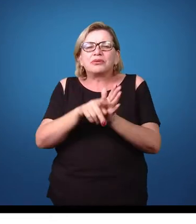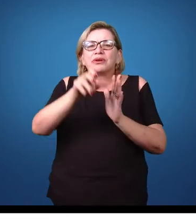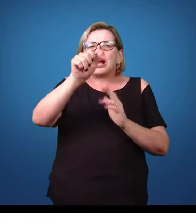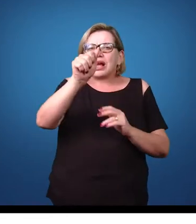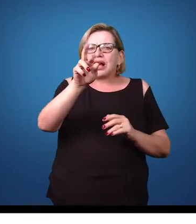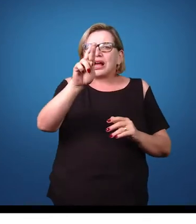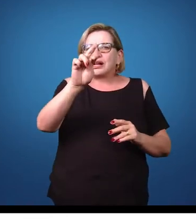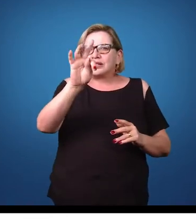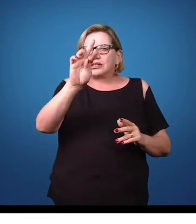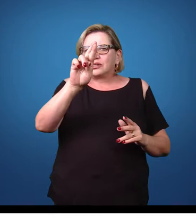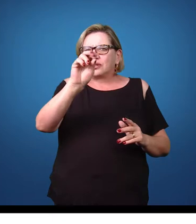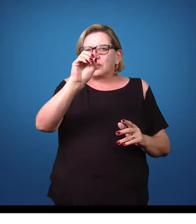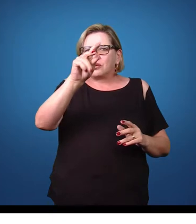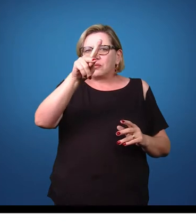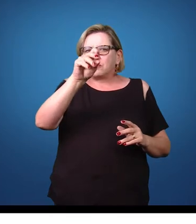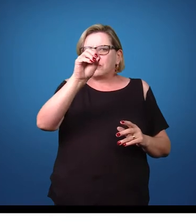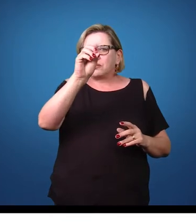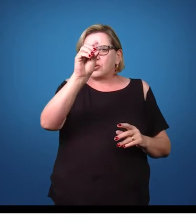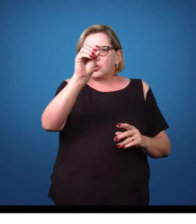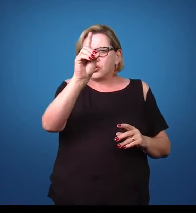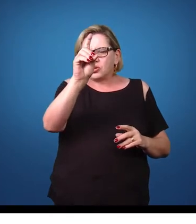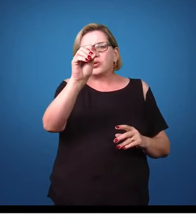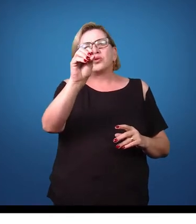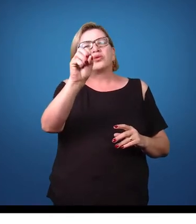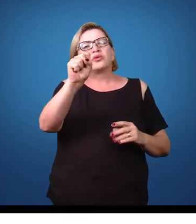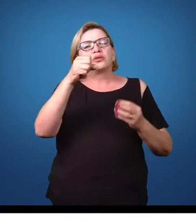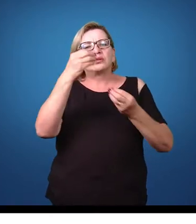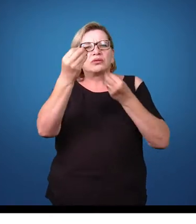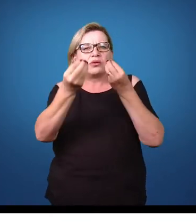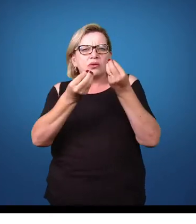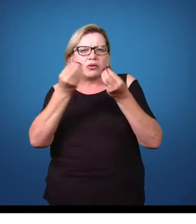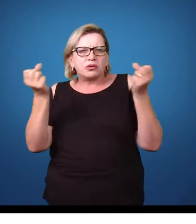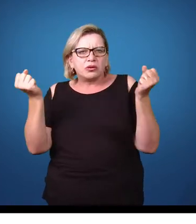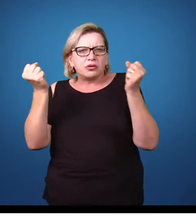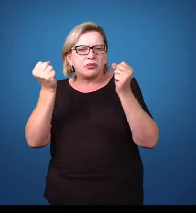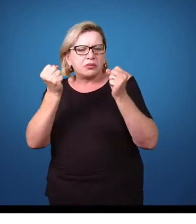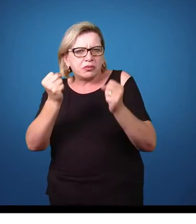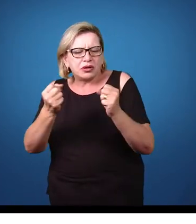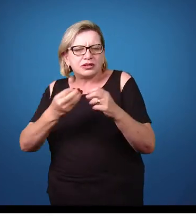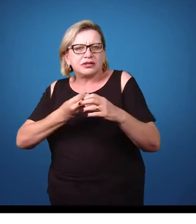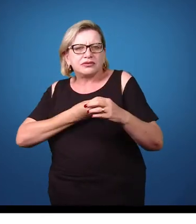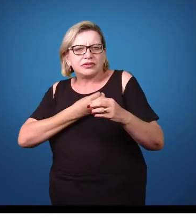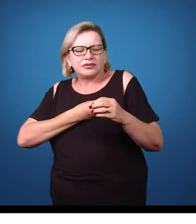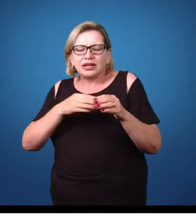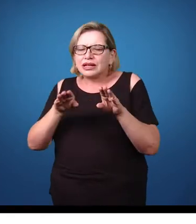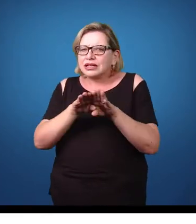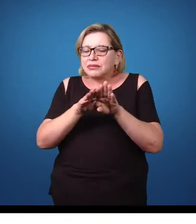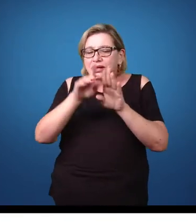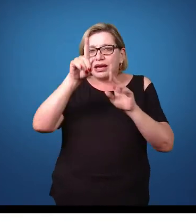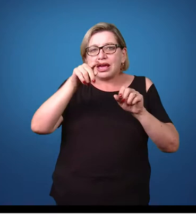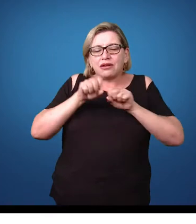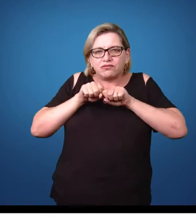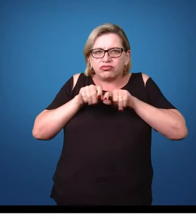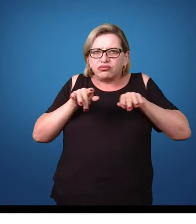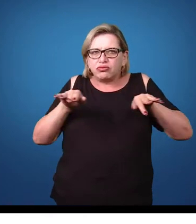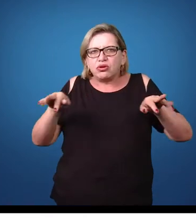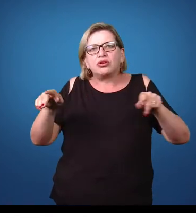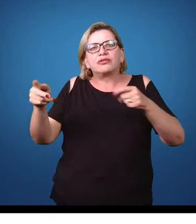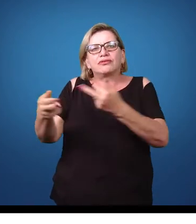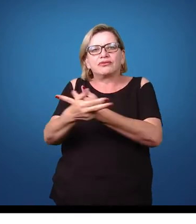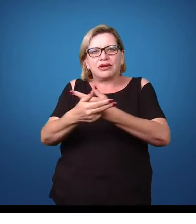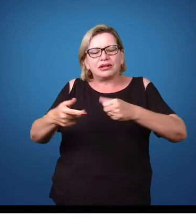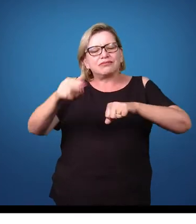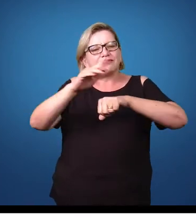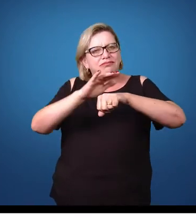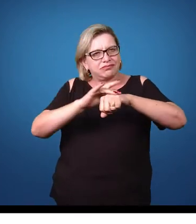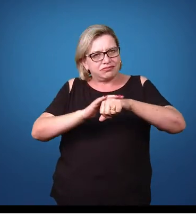os artrópodos e como que os artrópodos podem ser parasitas ou mesmo vetores de algumas